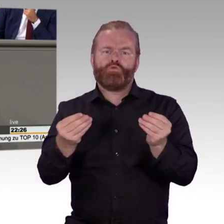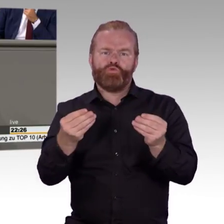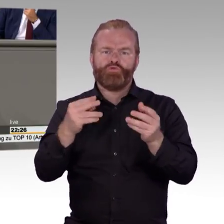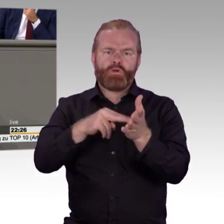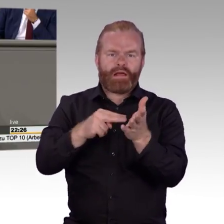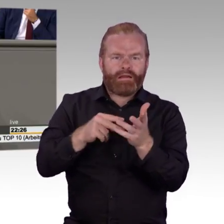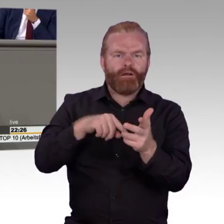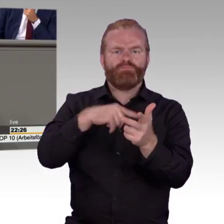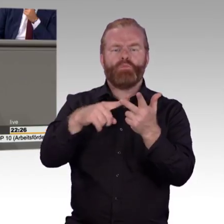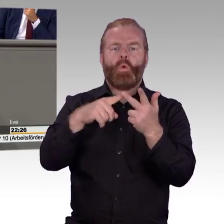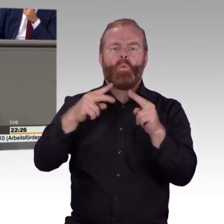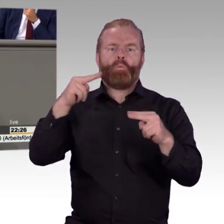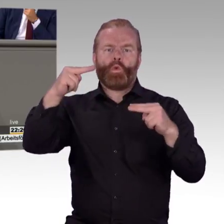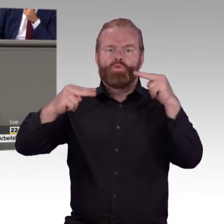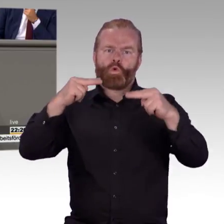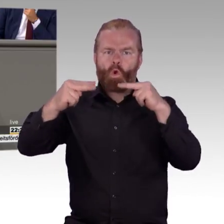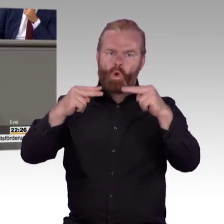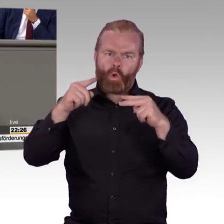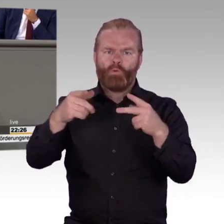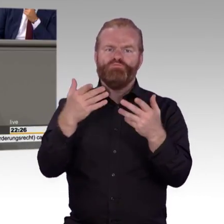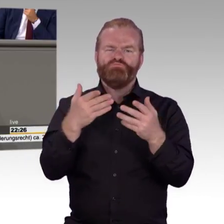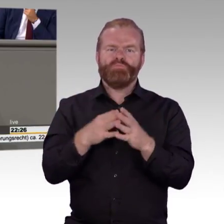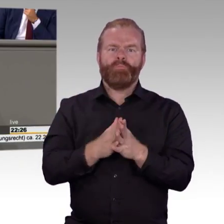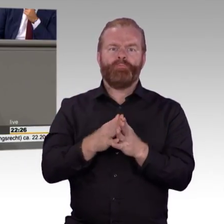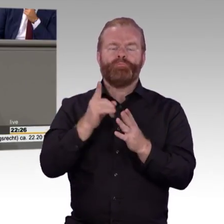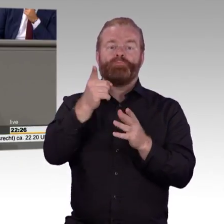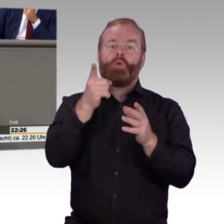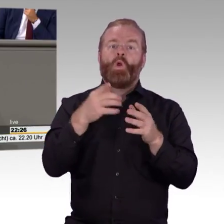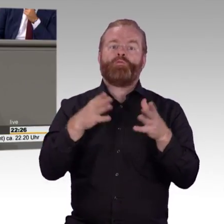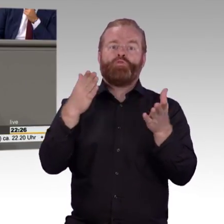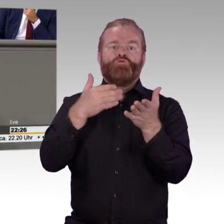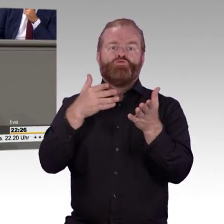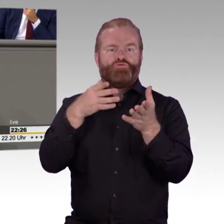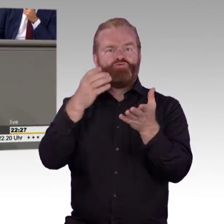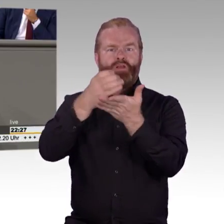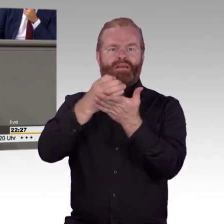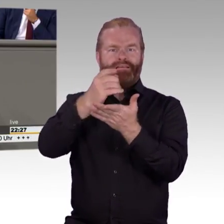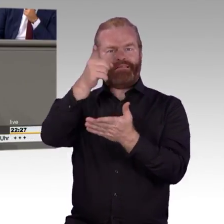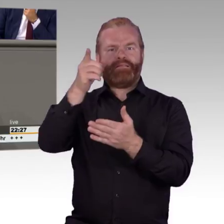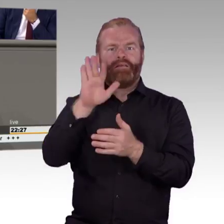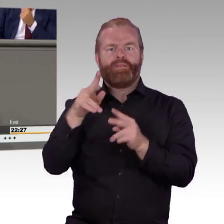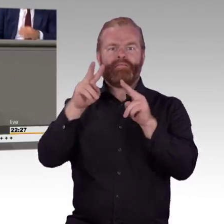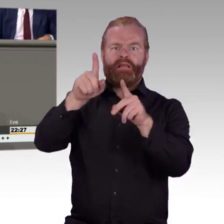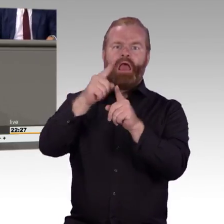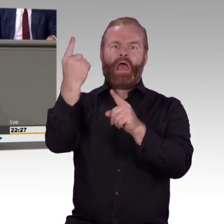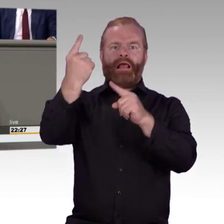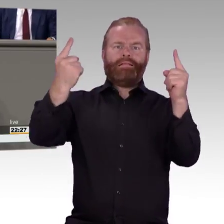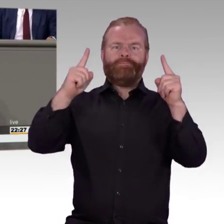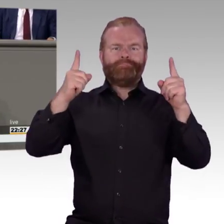ihrer Richtlinie verlangt. Es öffnet Türen für Menschen mit Beeinträchtigung. Und wir dürfen gespannt sein, welche Chancen und